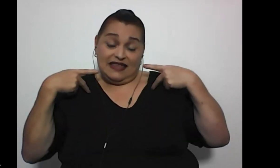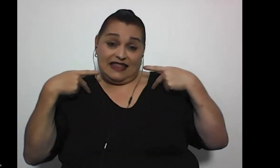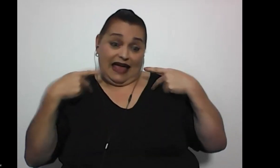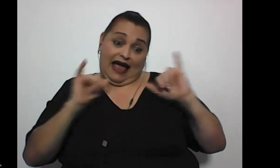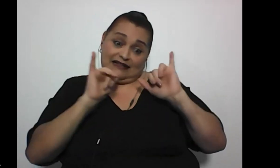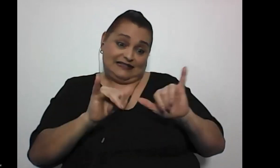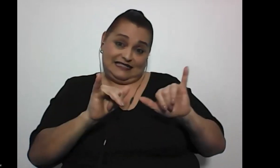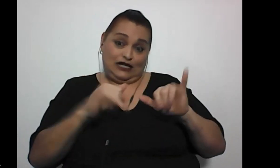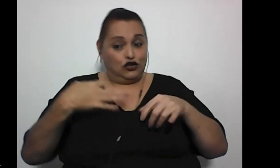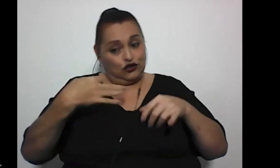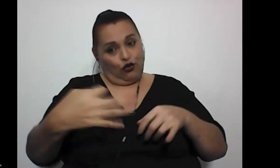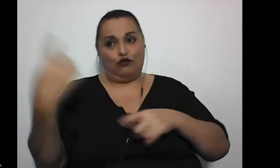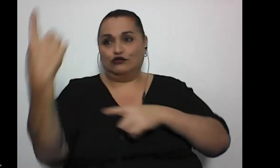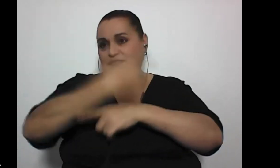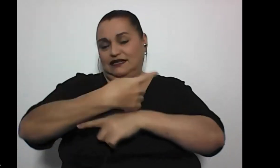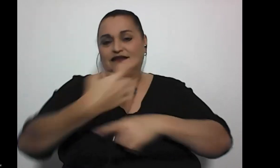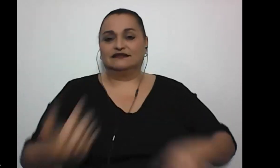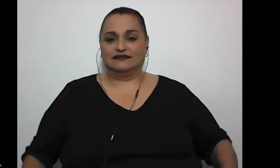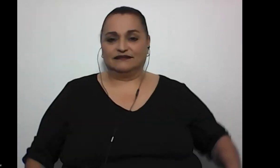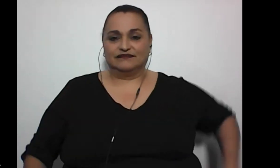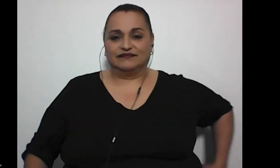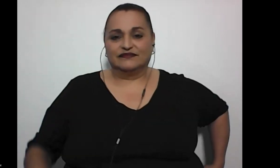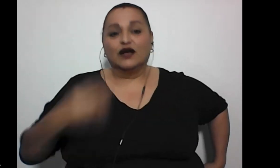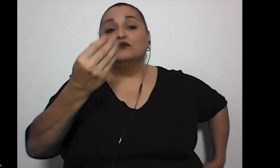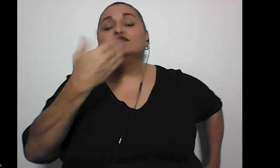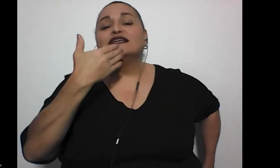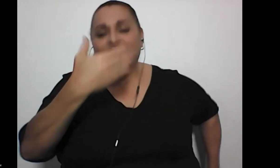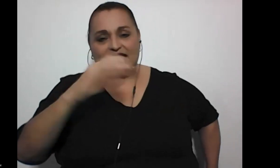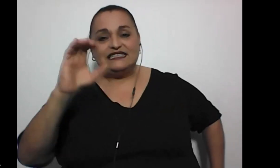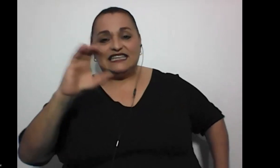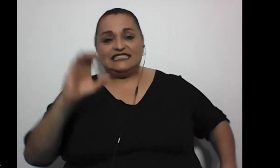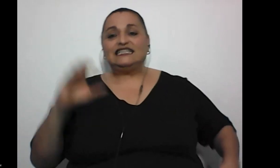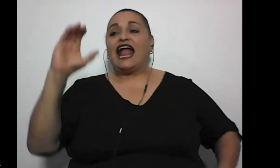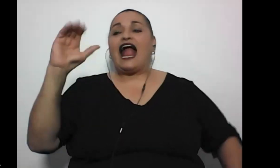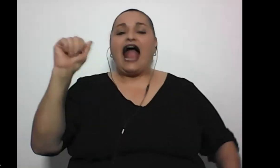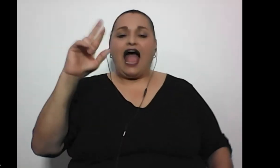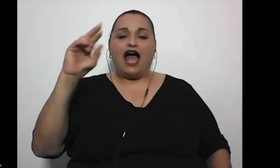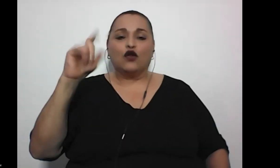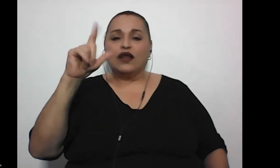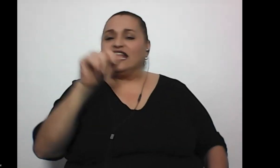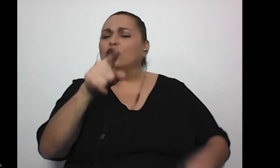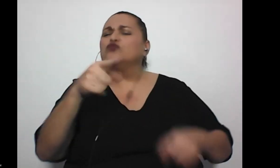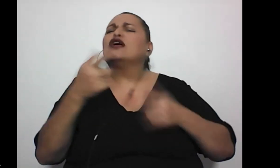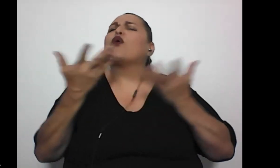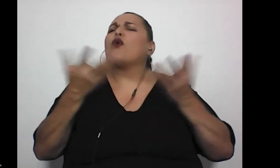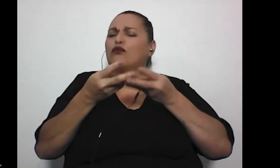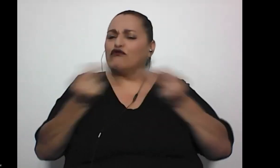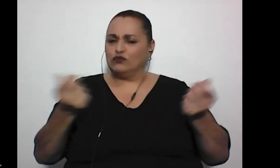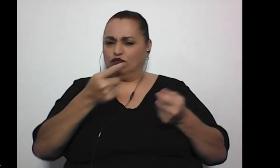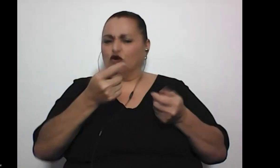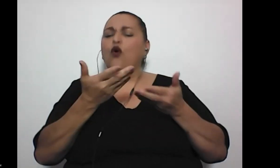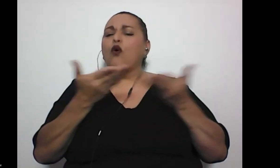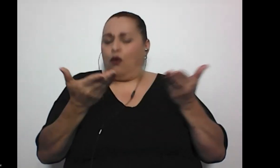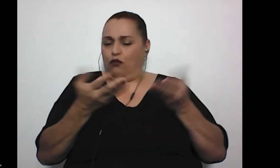colocando todos los días. Muchas gracias, Cristel. Carolina, ¿vos cómo has resuelto, cómo estás